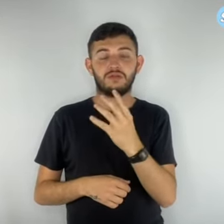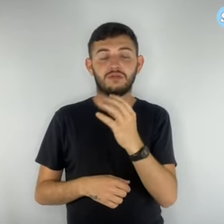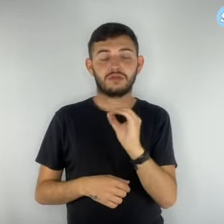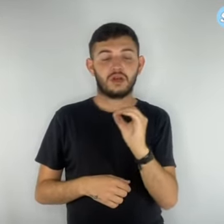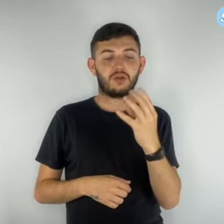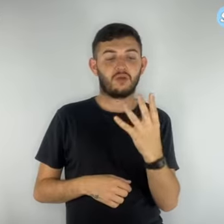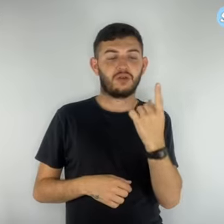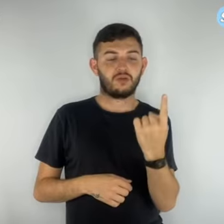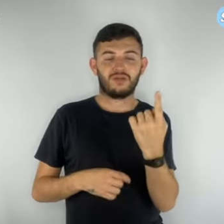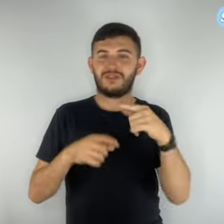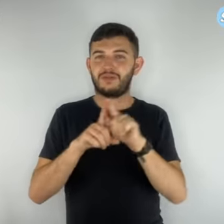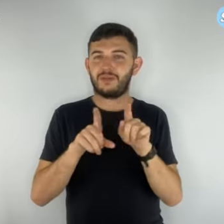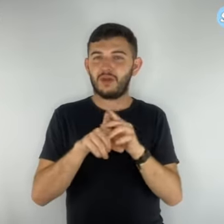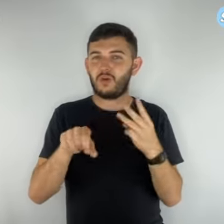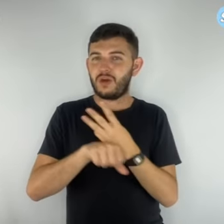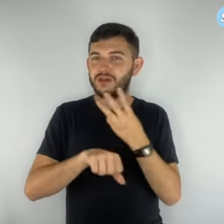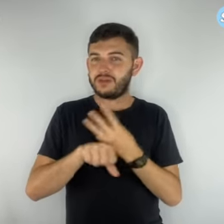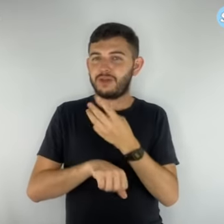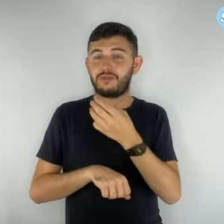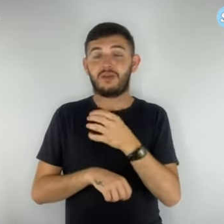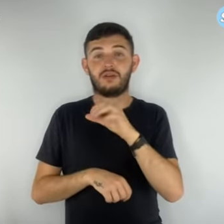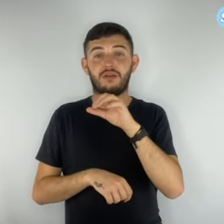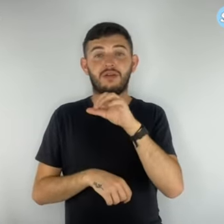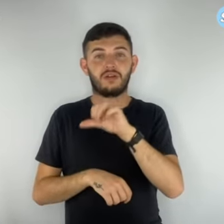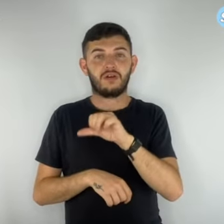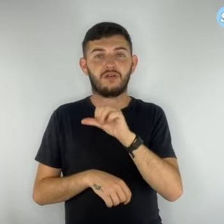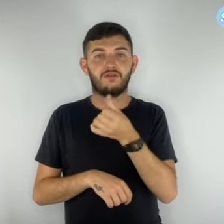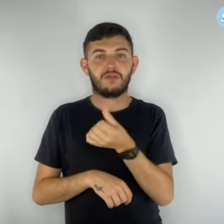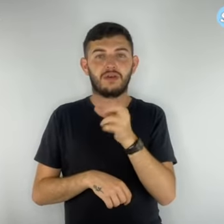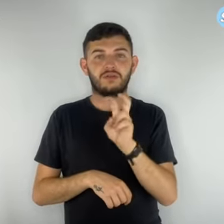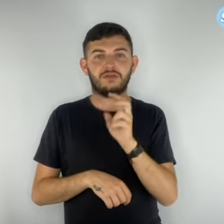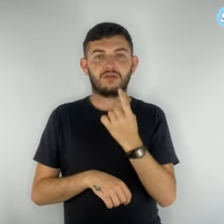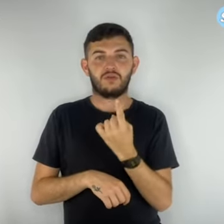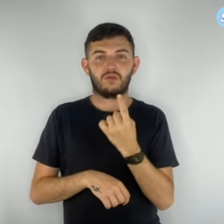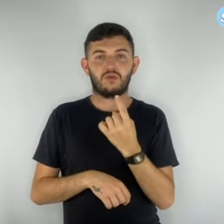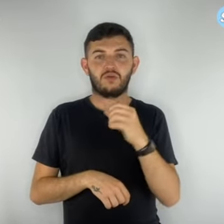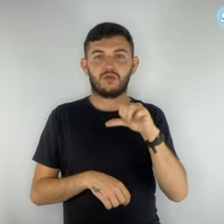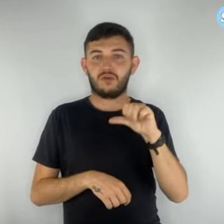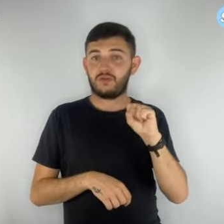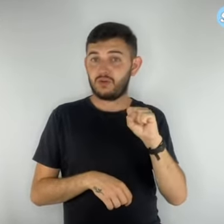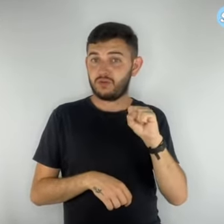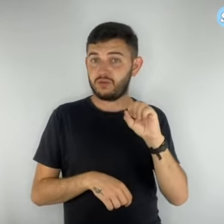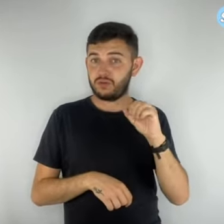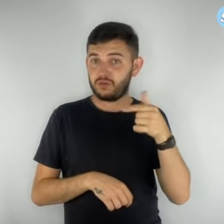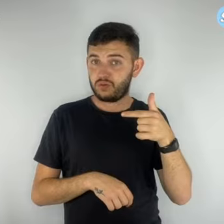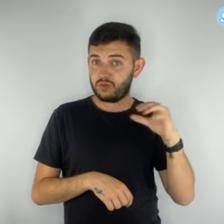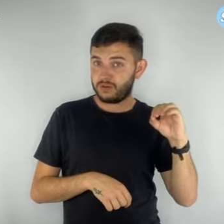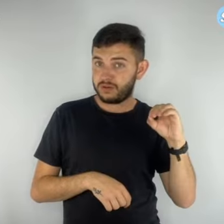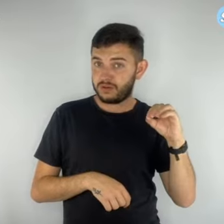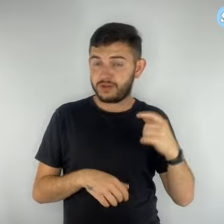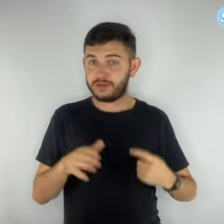9651-9820. É um dos denunciados pela categoria.